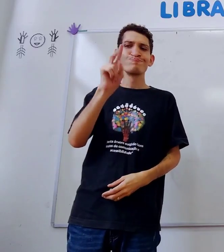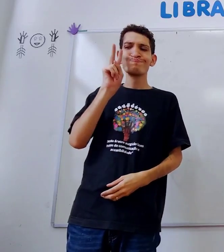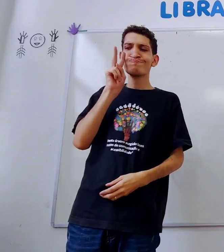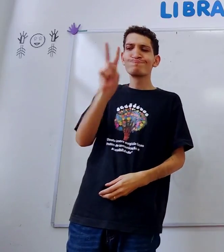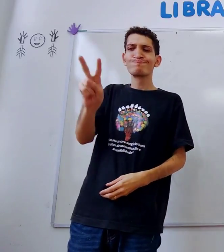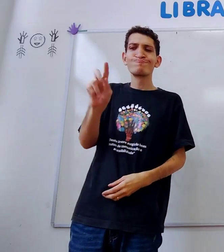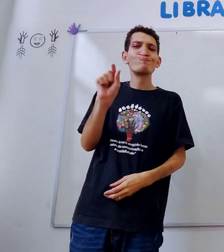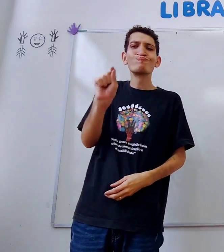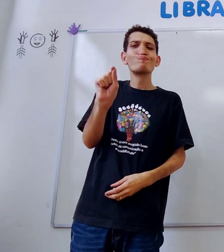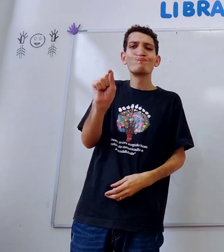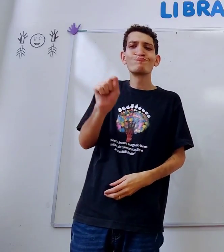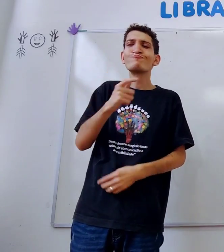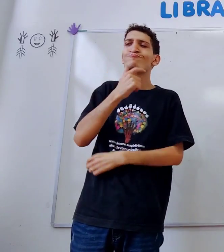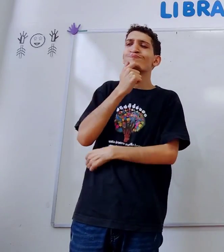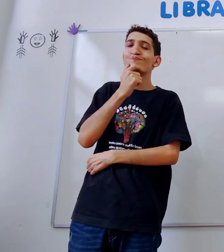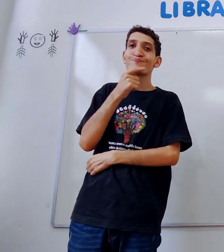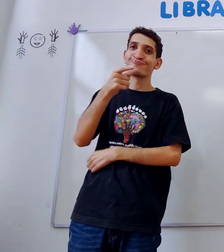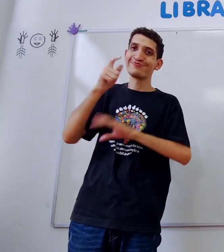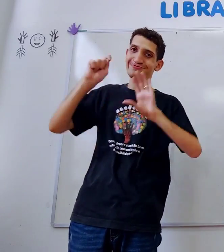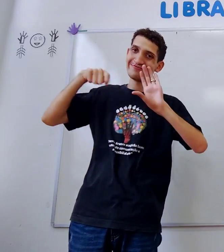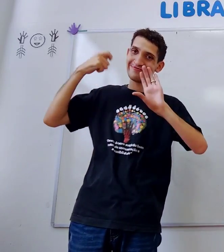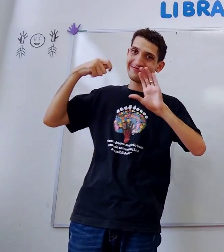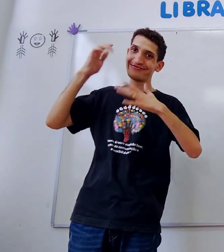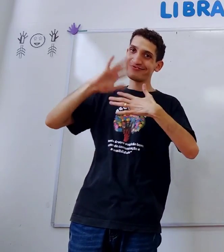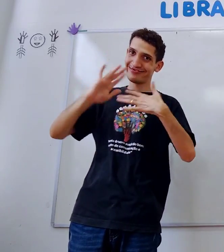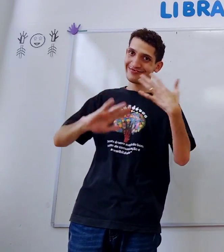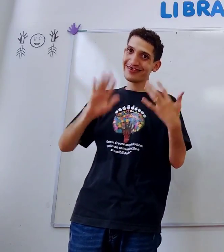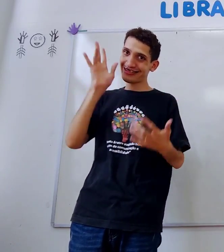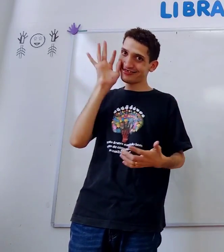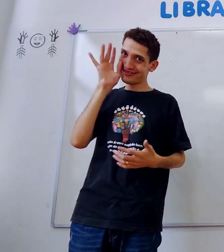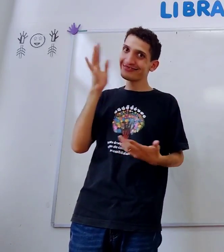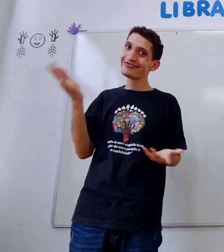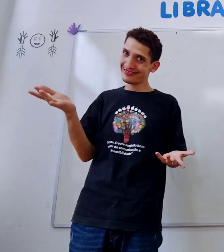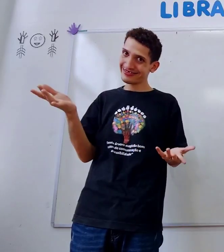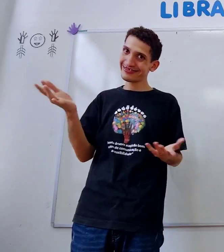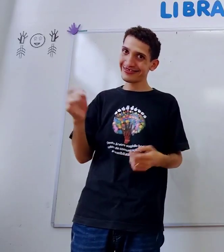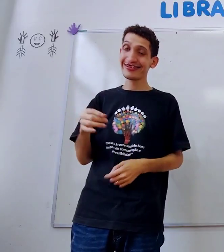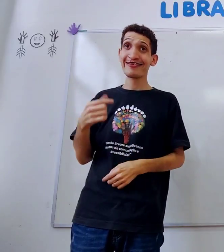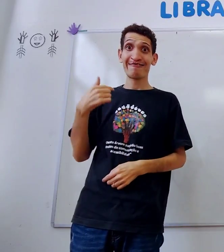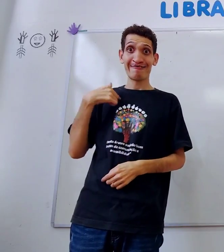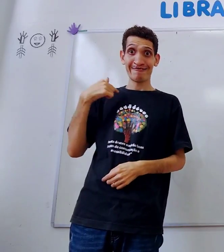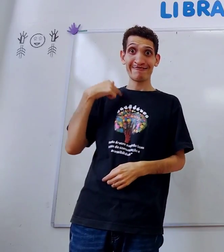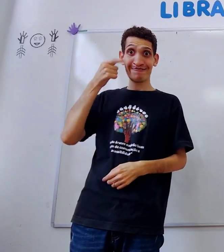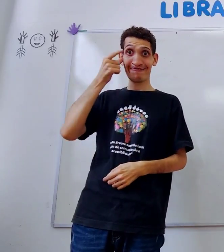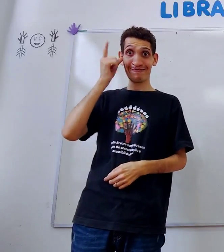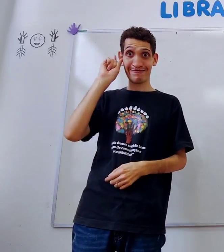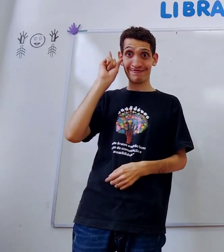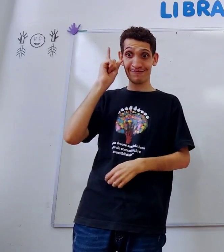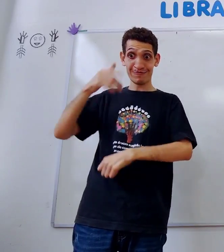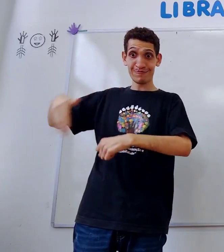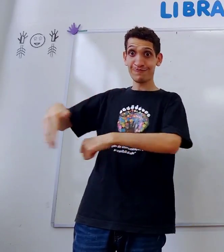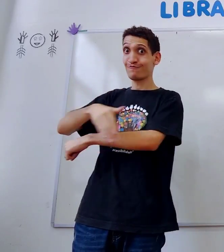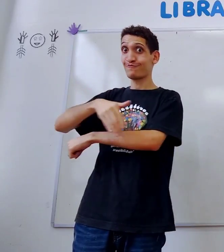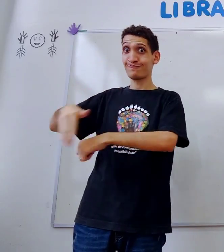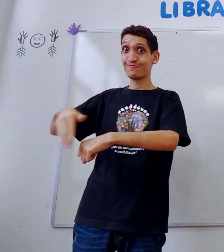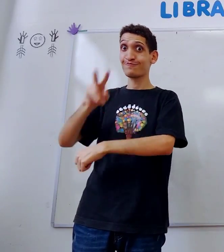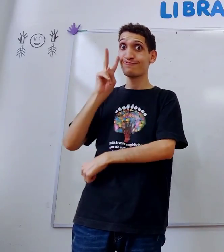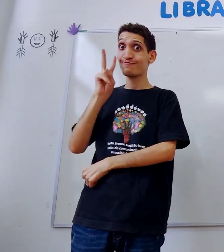você vê o quê? Vim em livras, assisti, eu ou, em